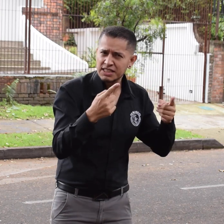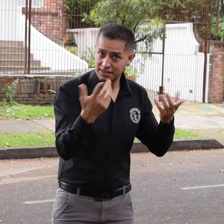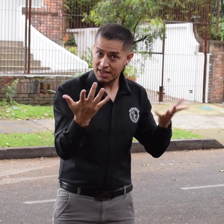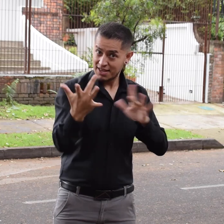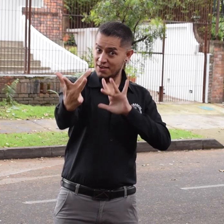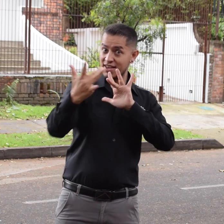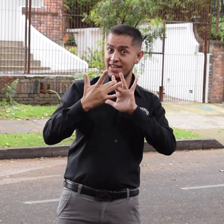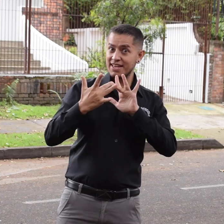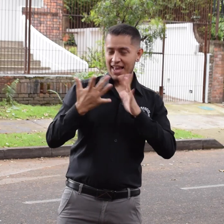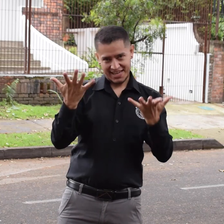comunícate con nosotros.